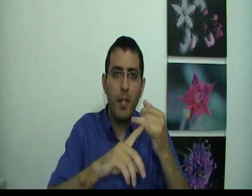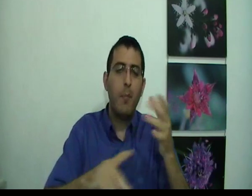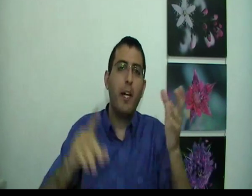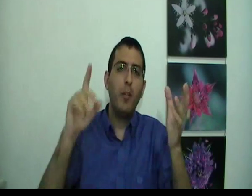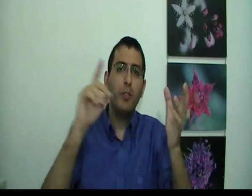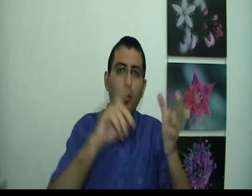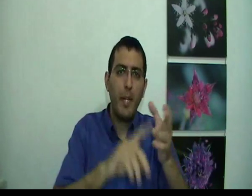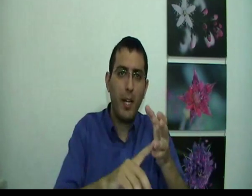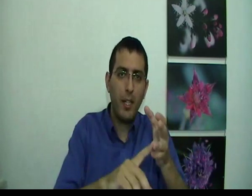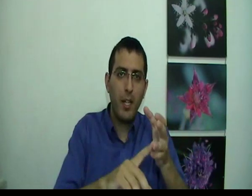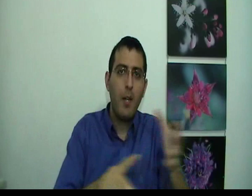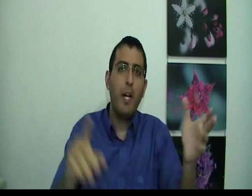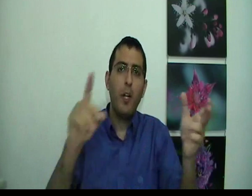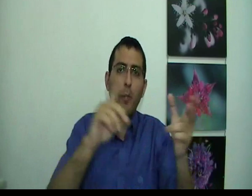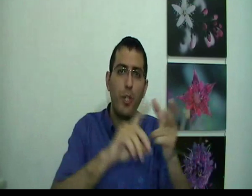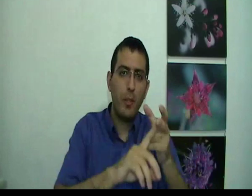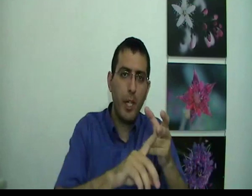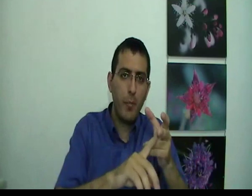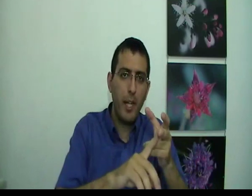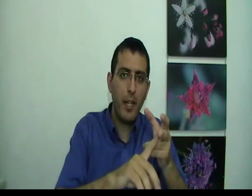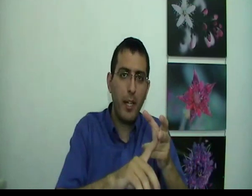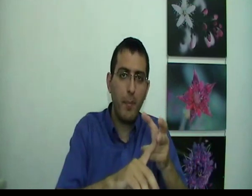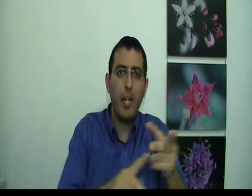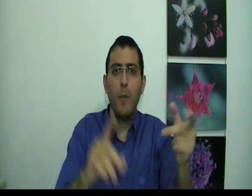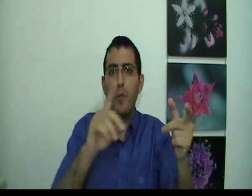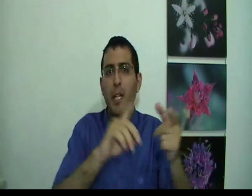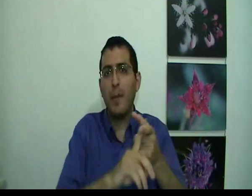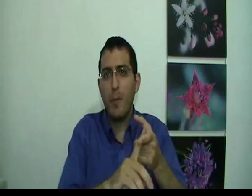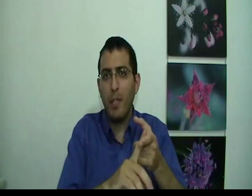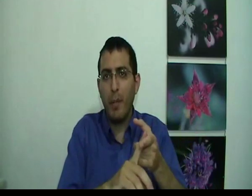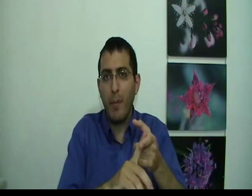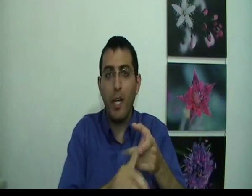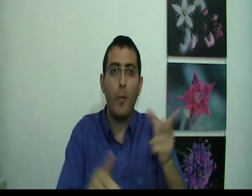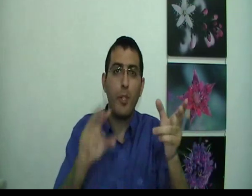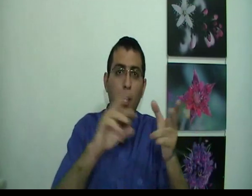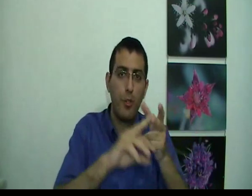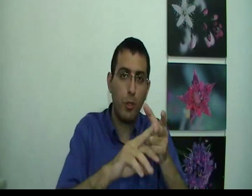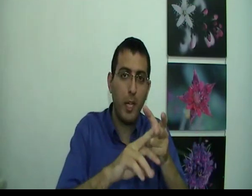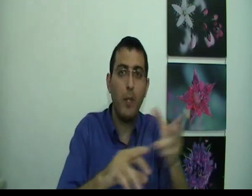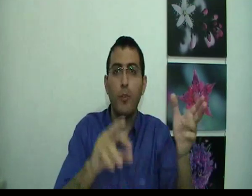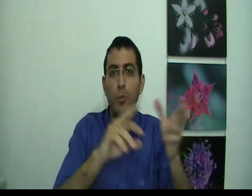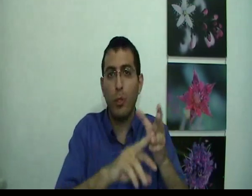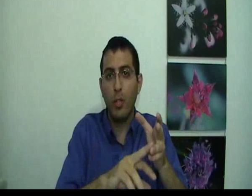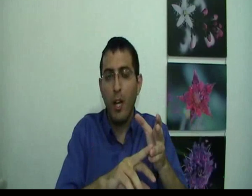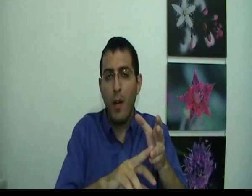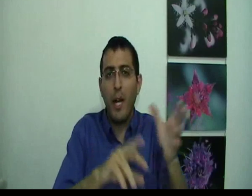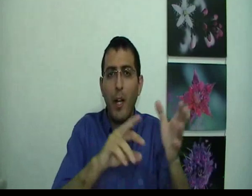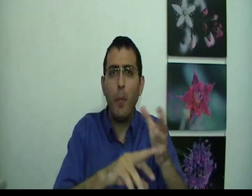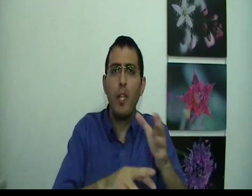בחלום יש צומח בחלום יש בעלי חיים, בחלום יש בן אדם שמדברים בחלום יש רגשות, בחלום יש תחושות בחלום יש